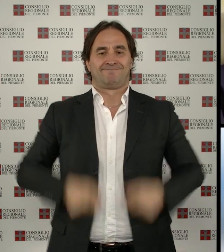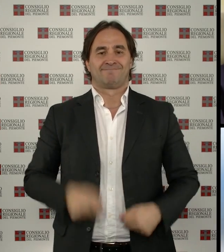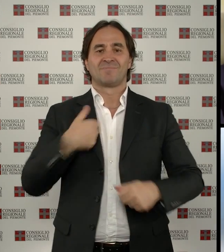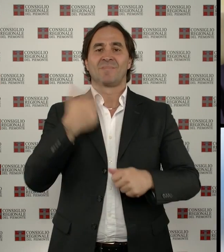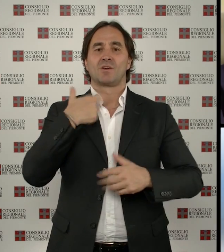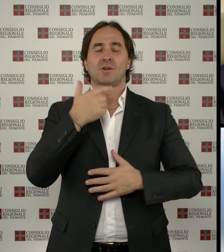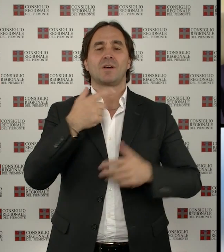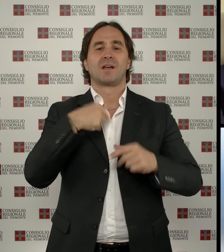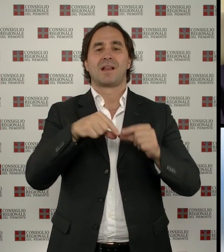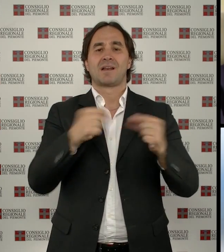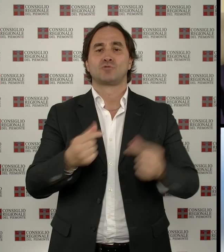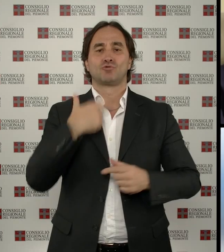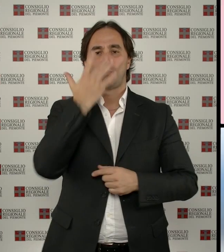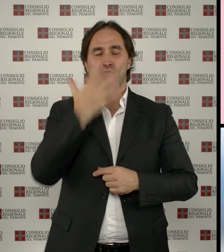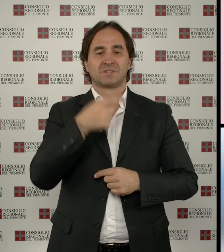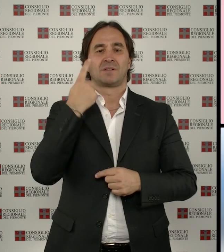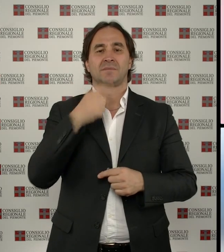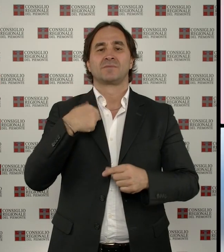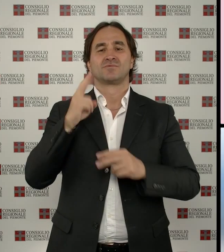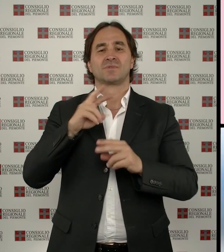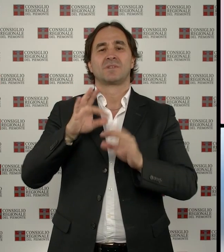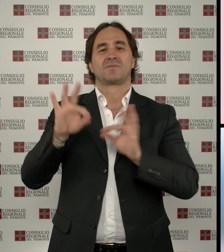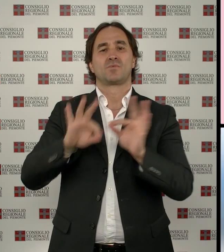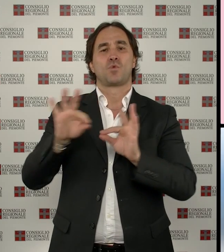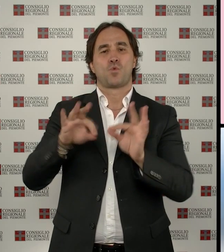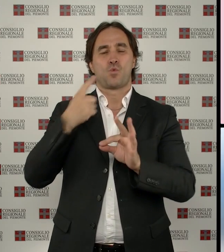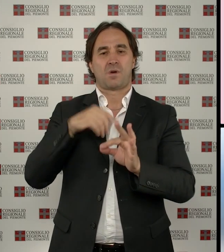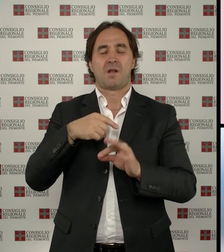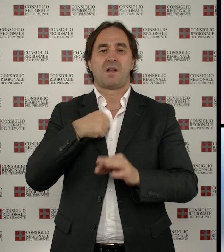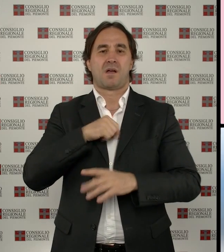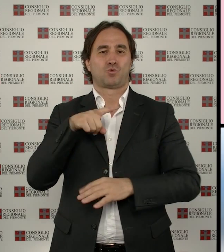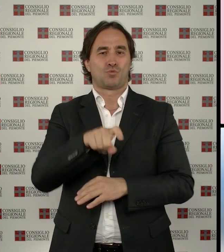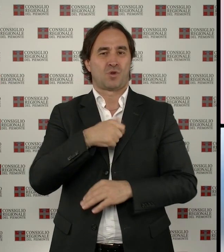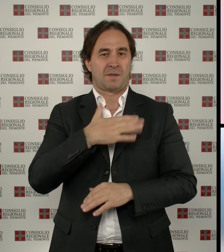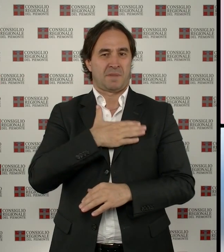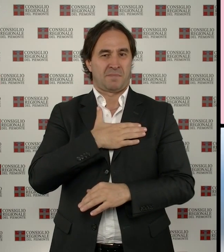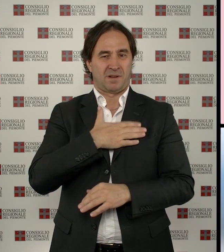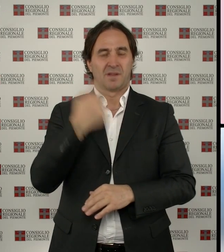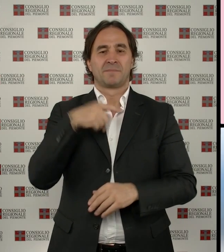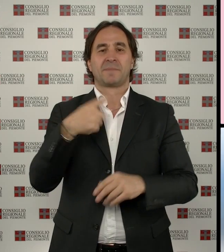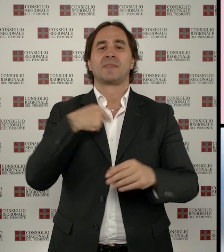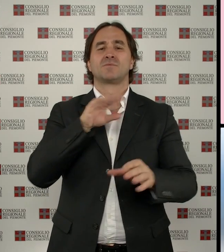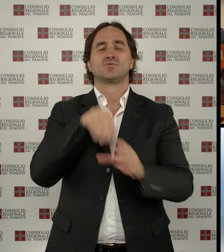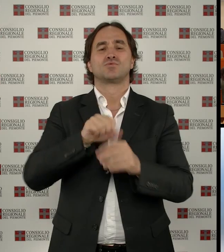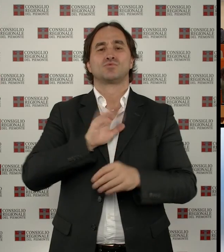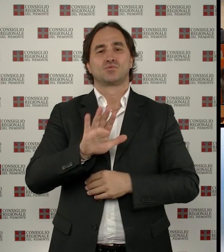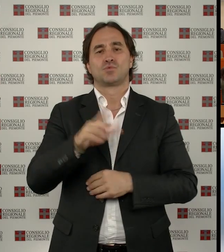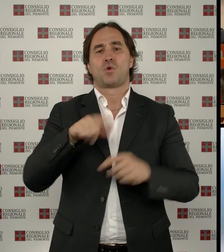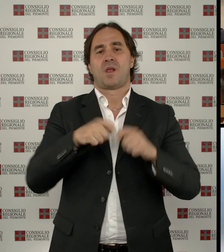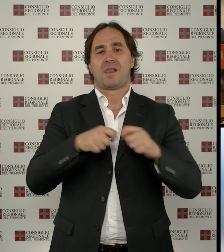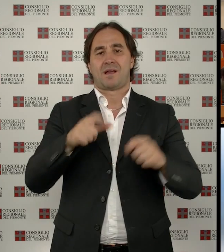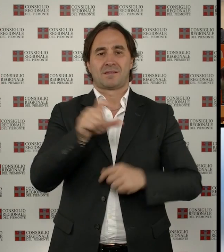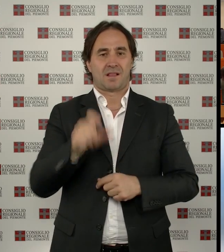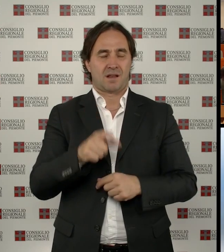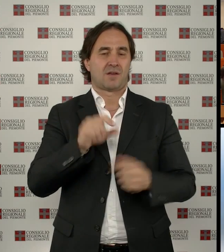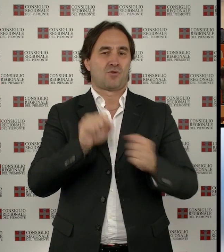sull'importanza della prevenzione della diagnosi precoce dei tumori della mammella della Lega Italiana per la lotta contro i tumori. In chiusura